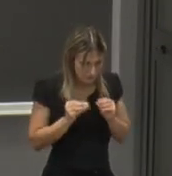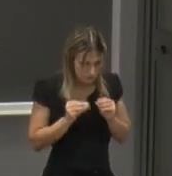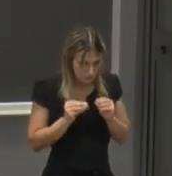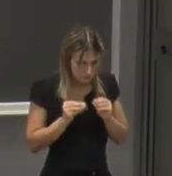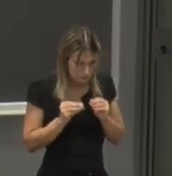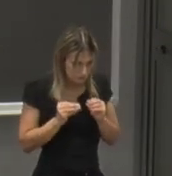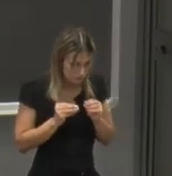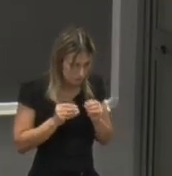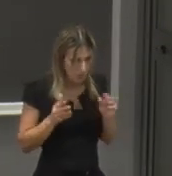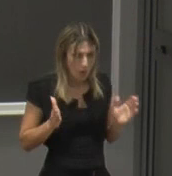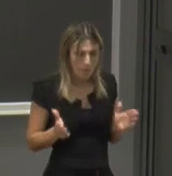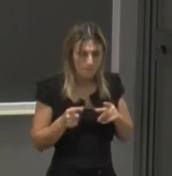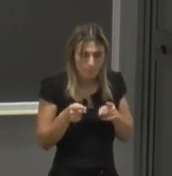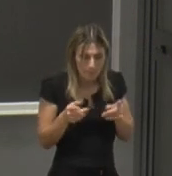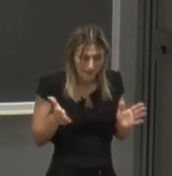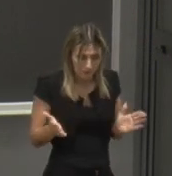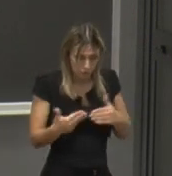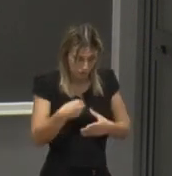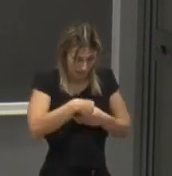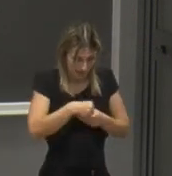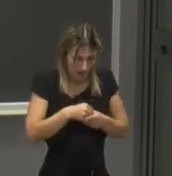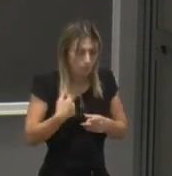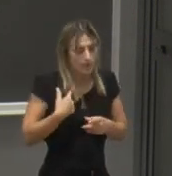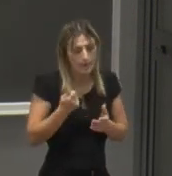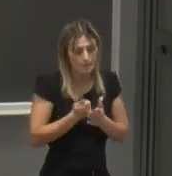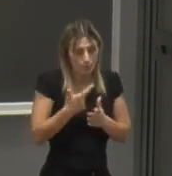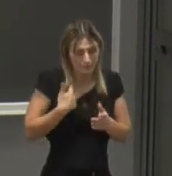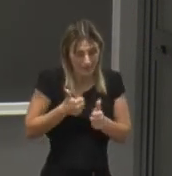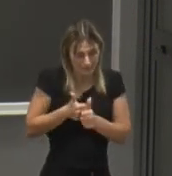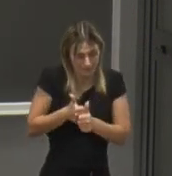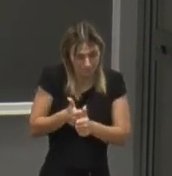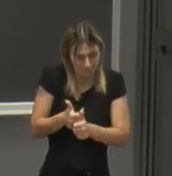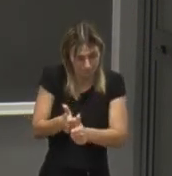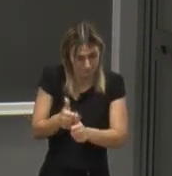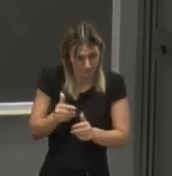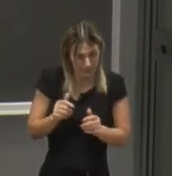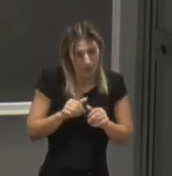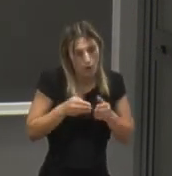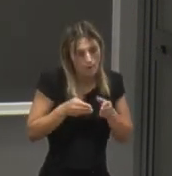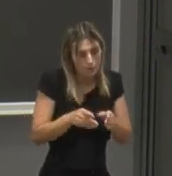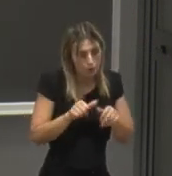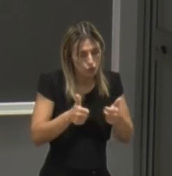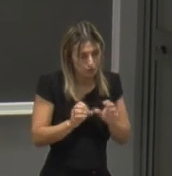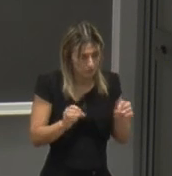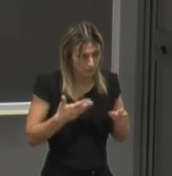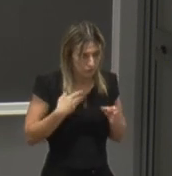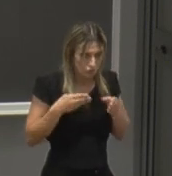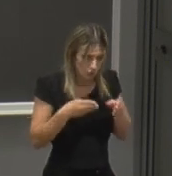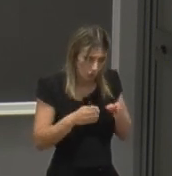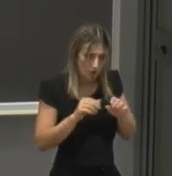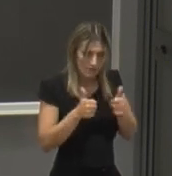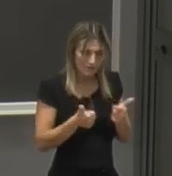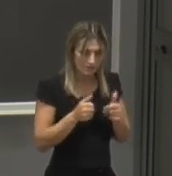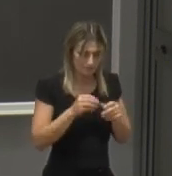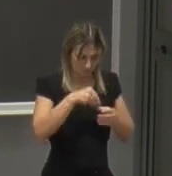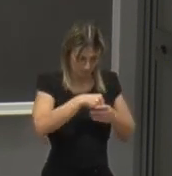il momento d'aula per noi è importante starvi al fianco durante il vostro percorso formativo quindi abbiamo precorsi di matematica